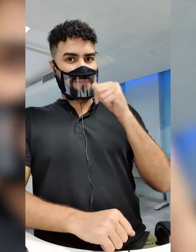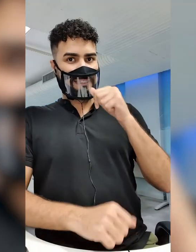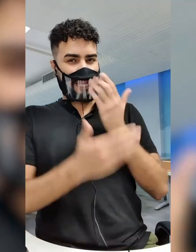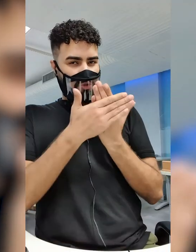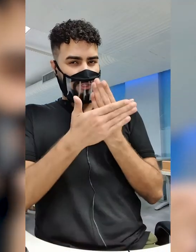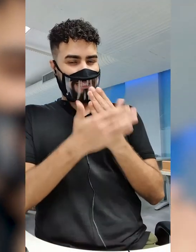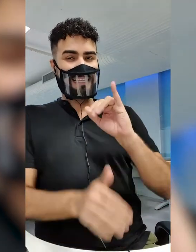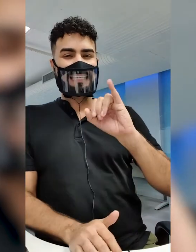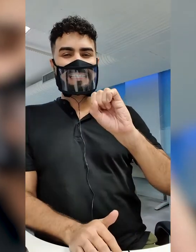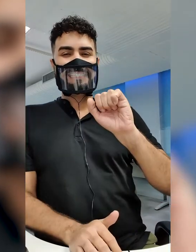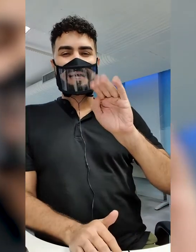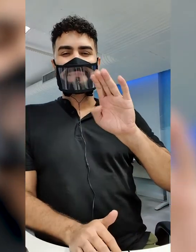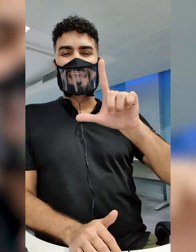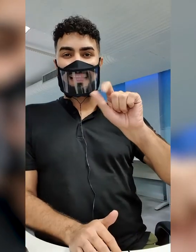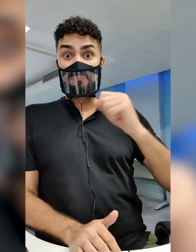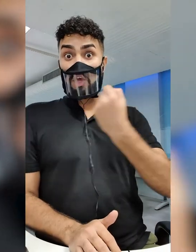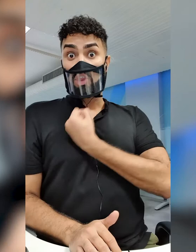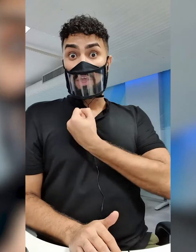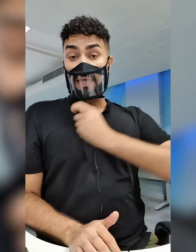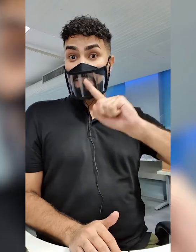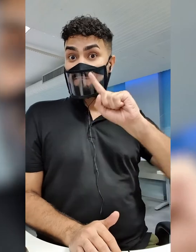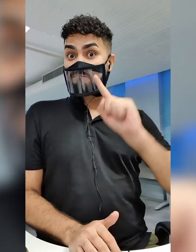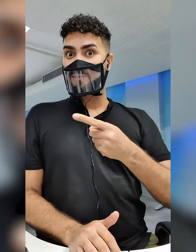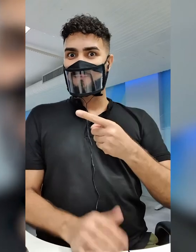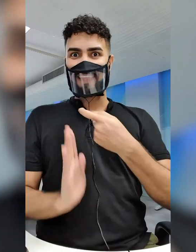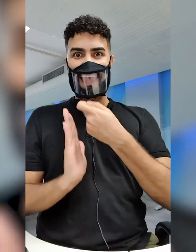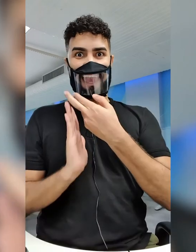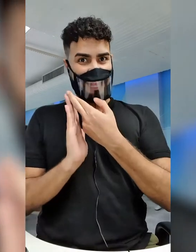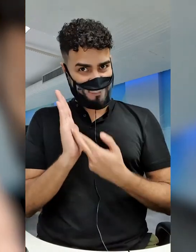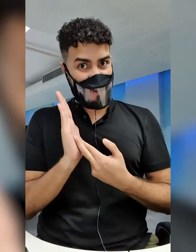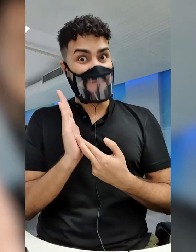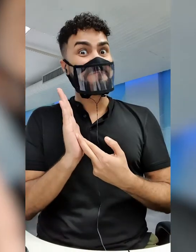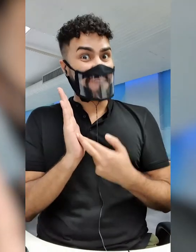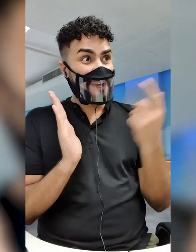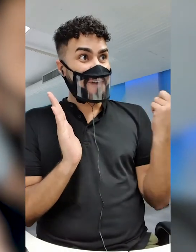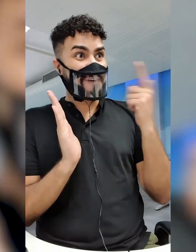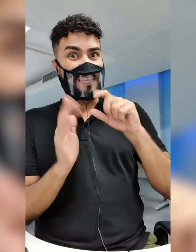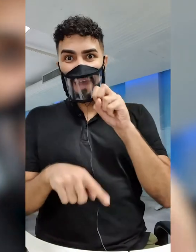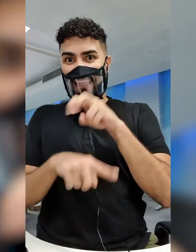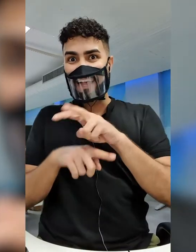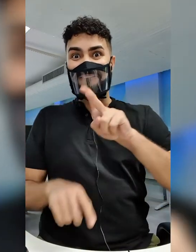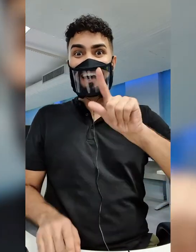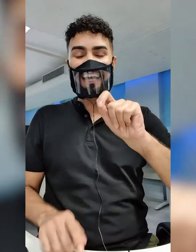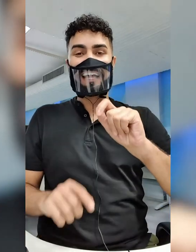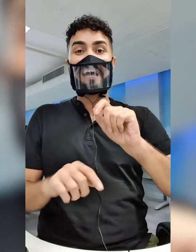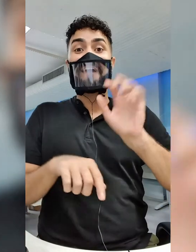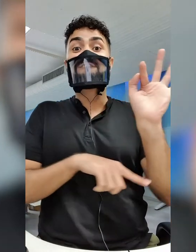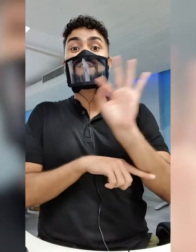estudante Isabela Saraiva de Souza tirou nota mil na redação e conquistou uma vaga no curso de medicina.